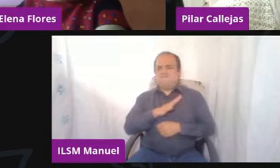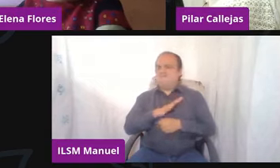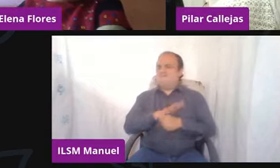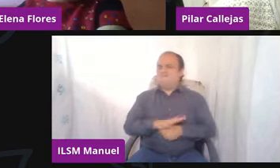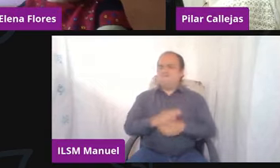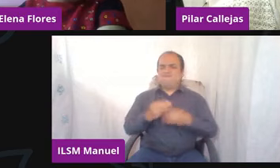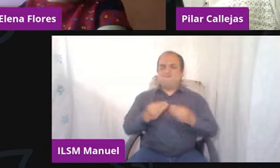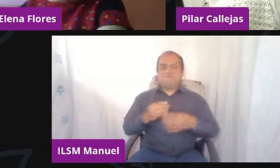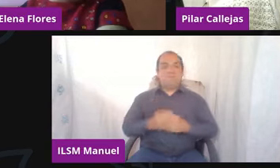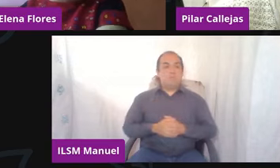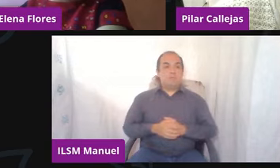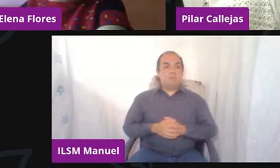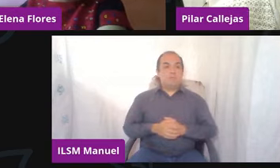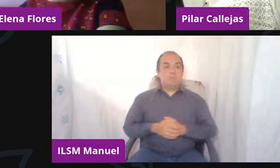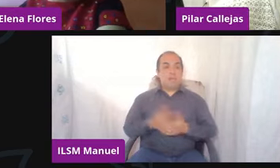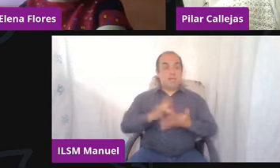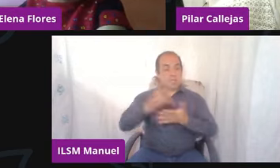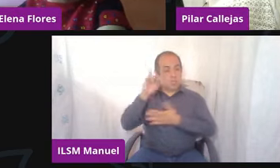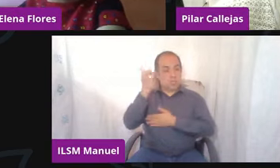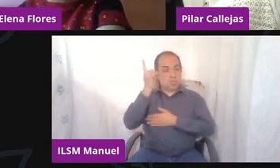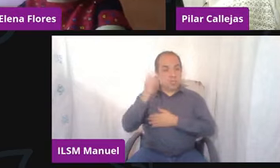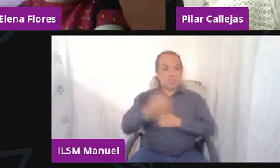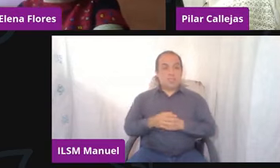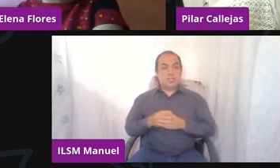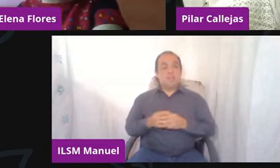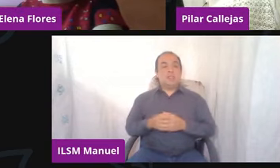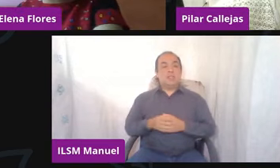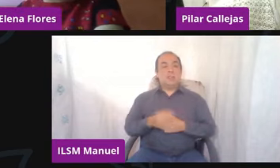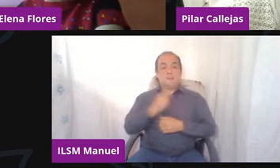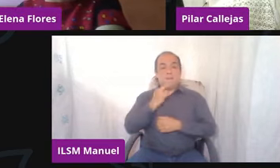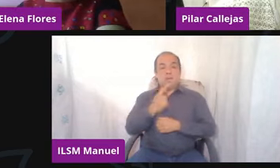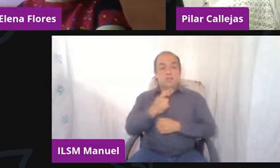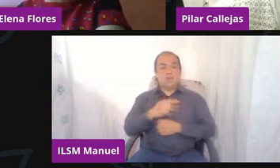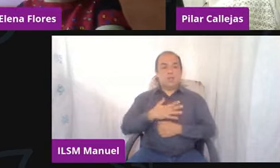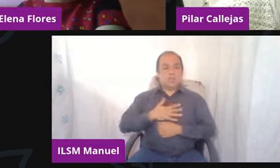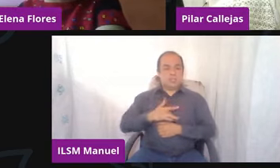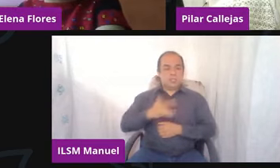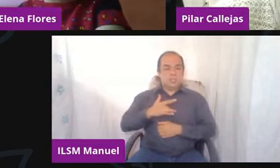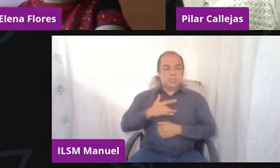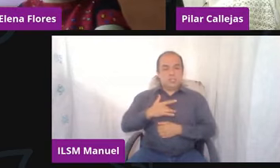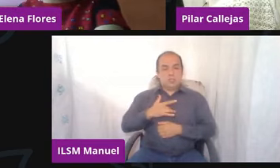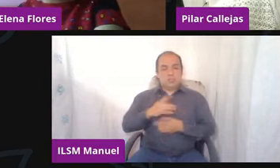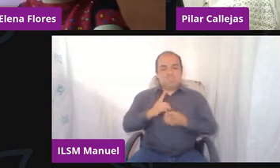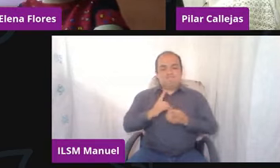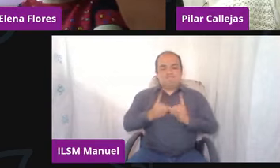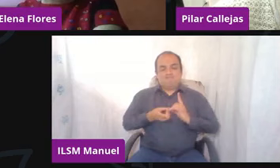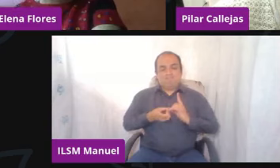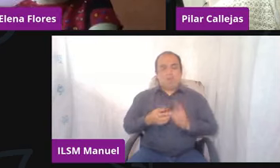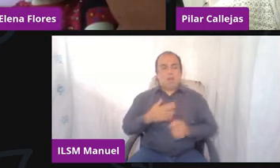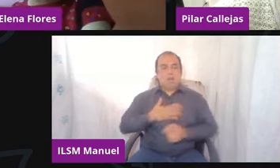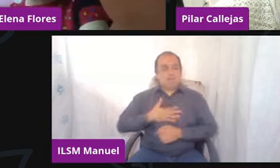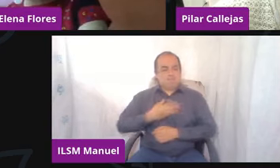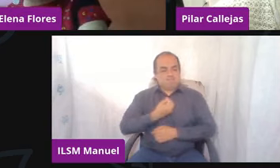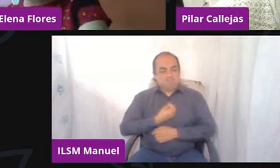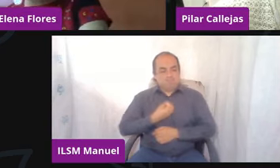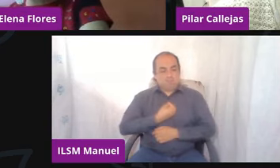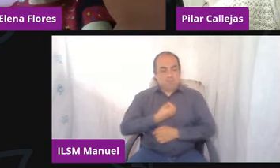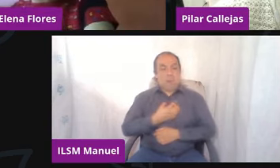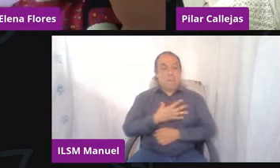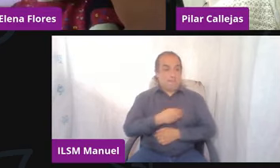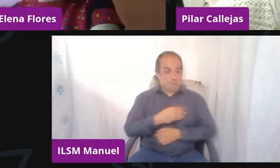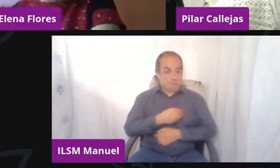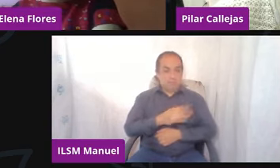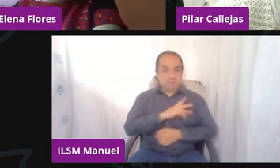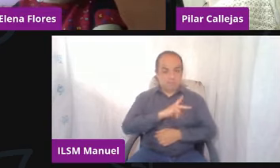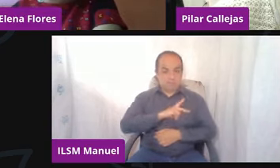pero me siento muy bajoneada porque me contuve mucho para no angustiar a mi hijo. Tengo 70 años y no me es tan fácil superar esta situación.